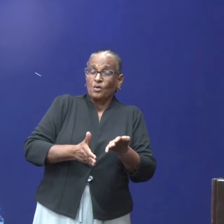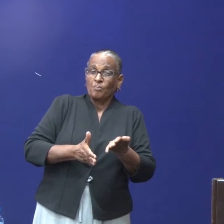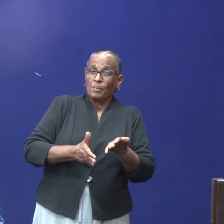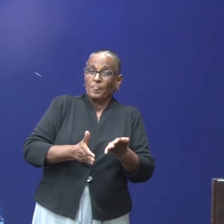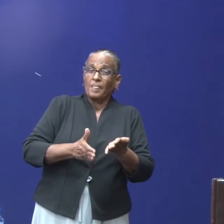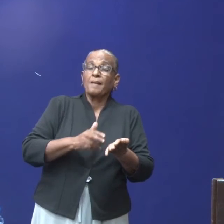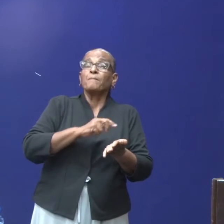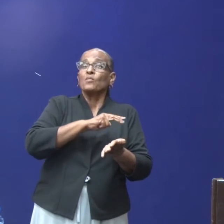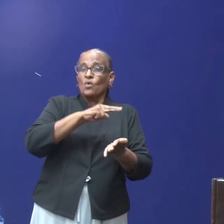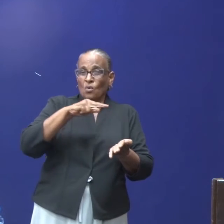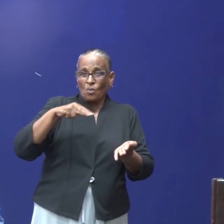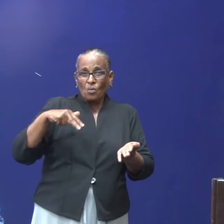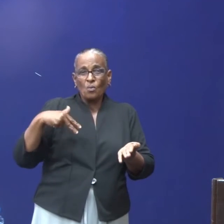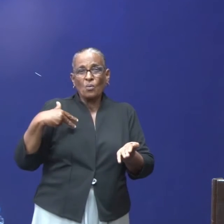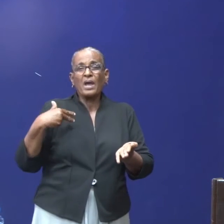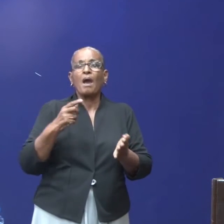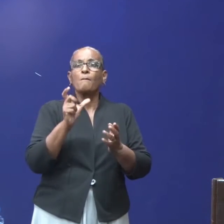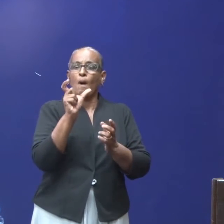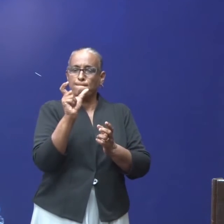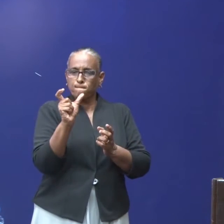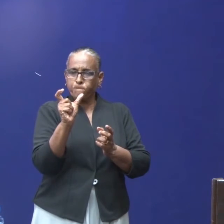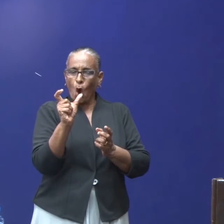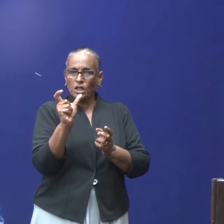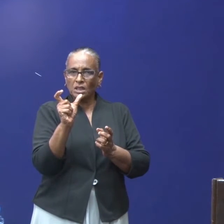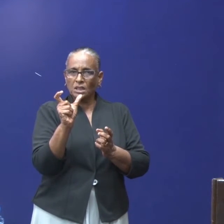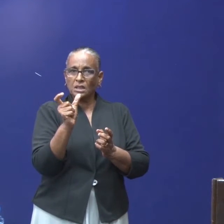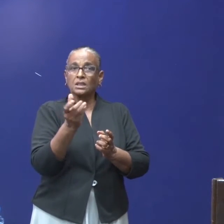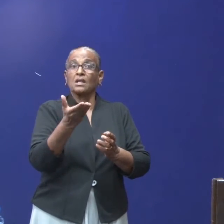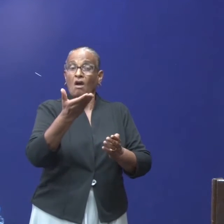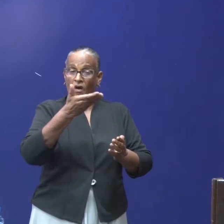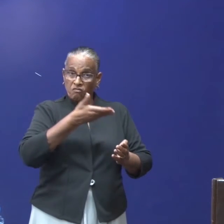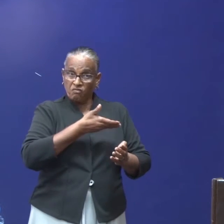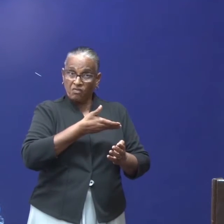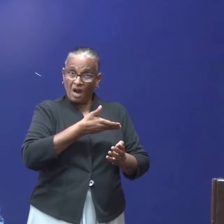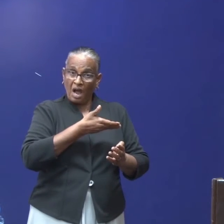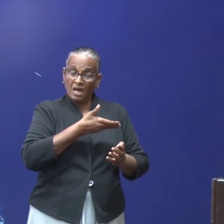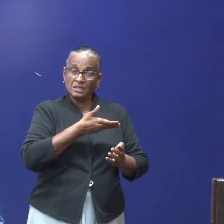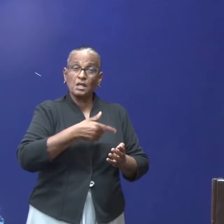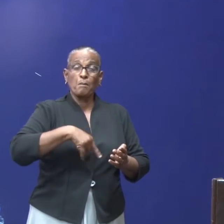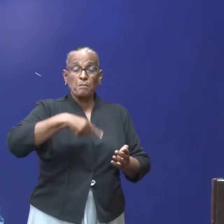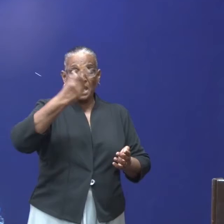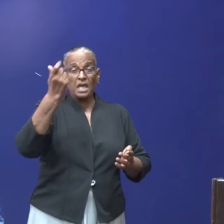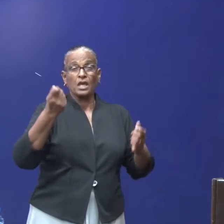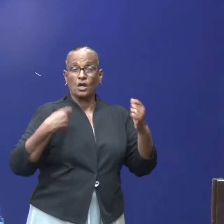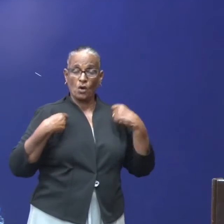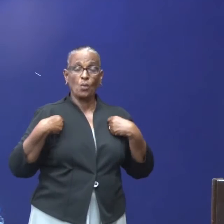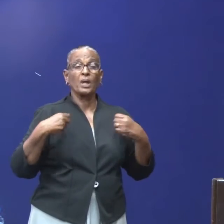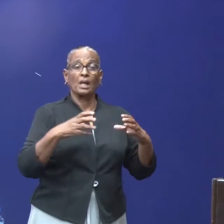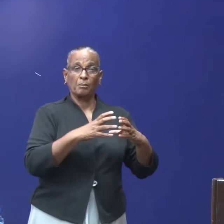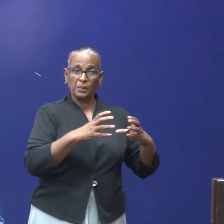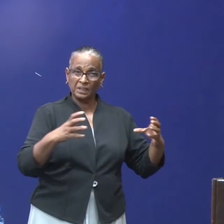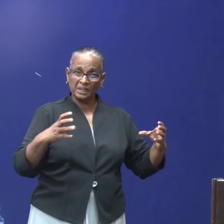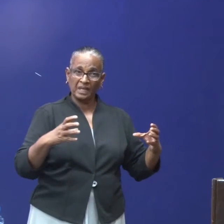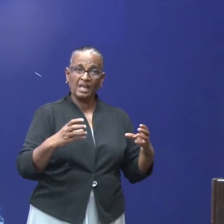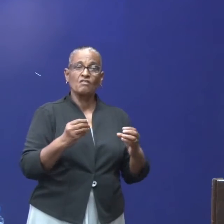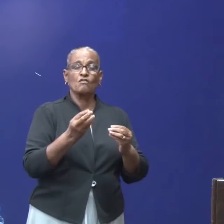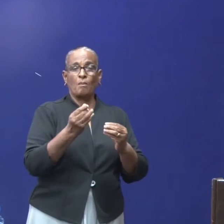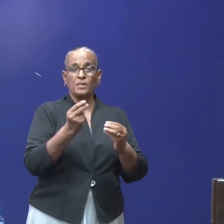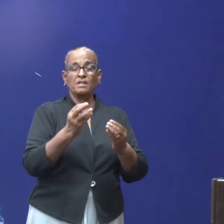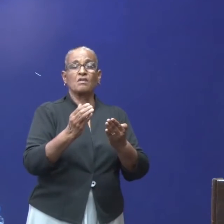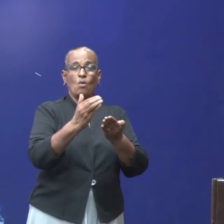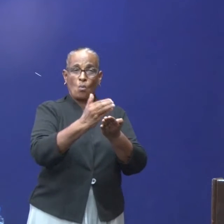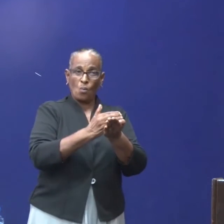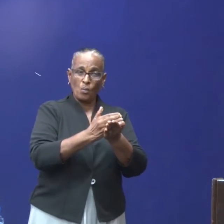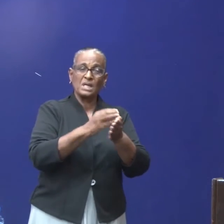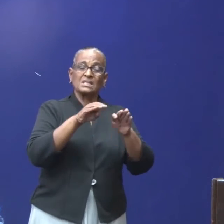We hebben in ieder geval de bonnen opgevraagd. Voor nu hebben we gezien dat de meeste winkeliers zich wel houden aan de maximale winstmarge.